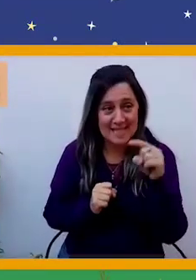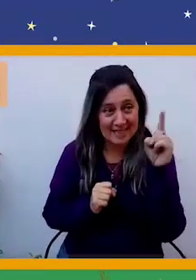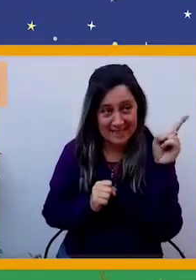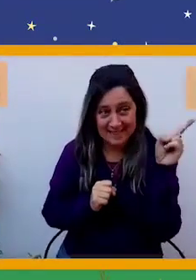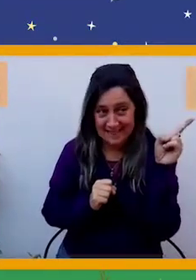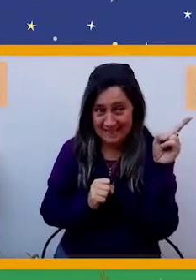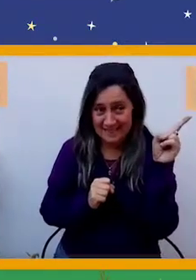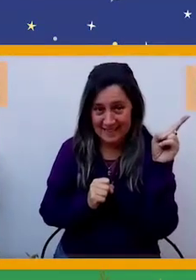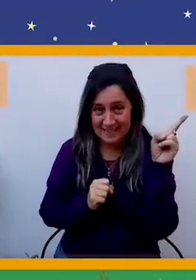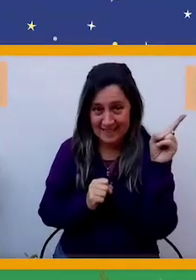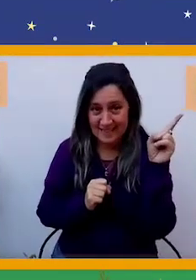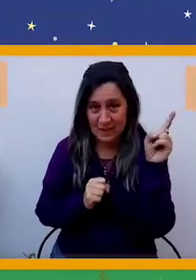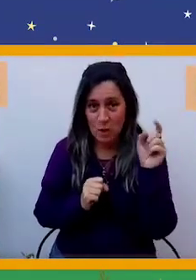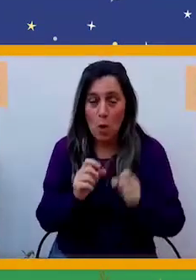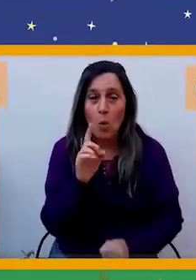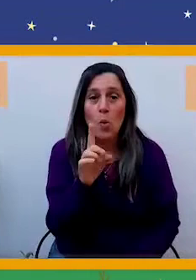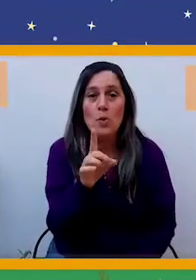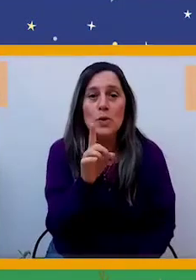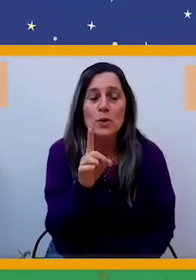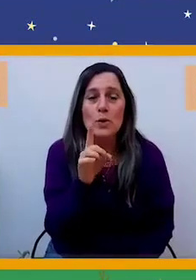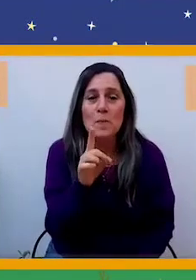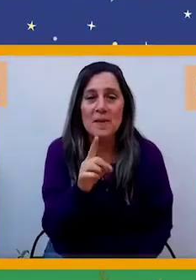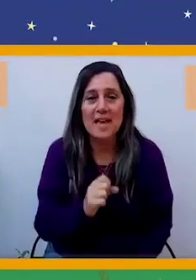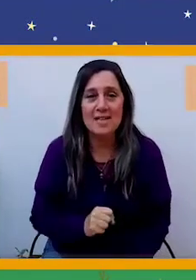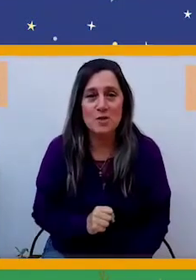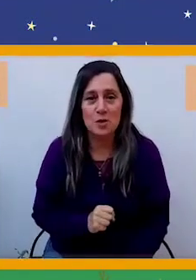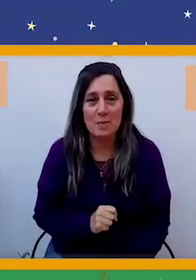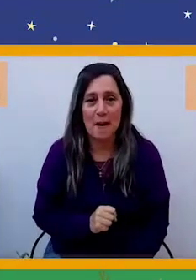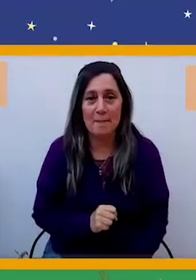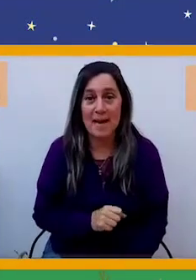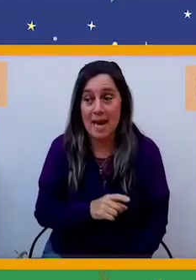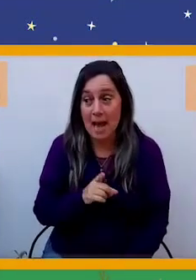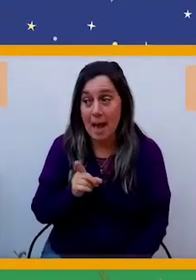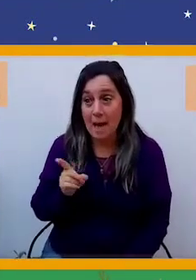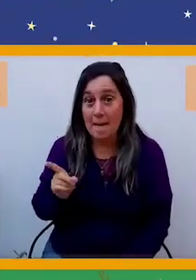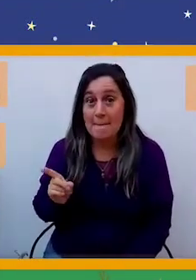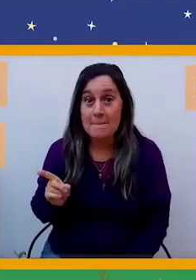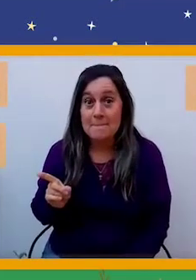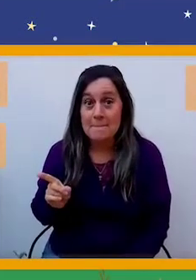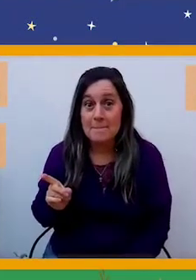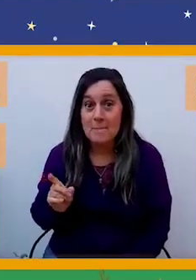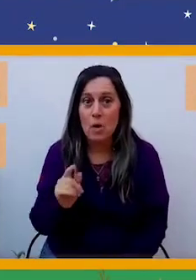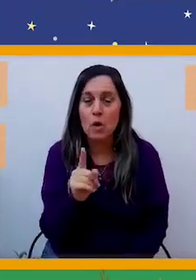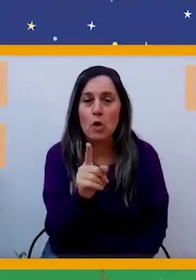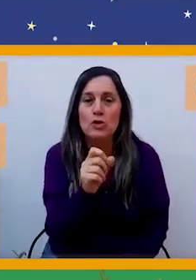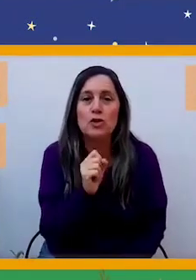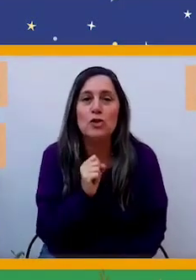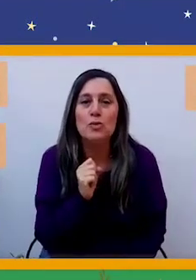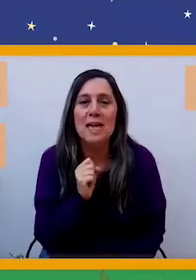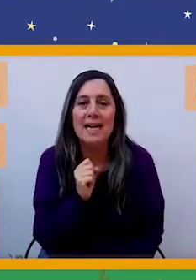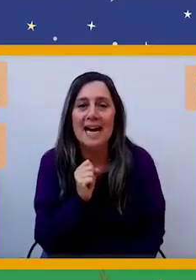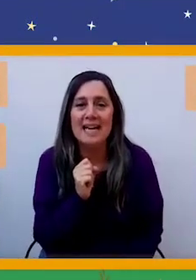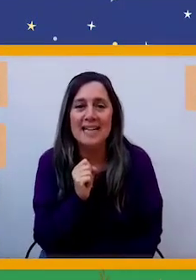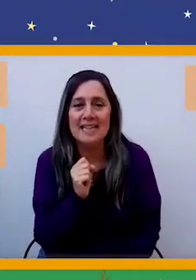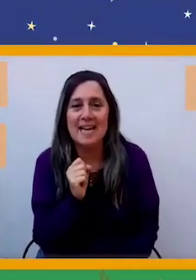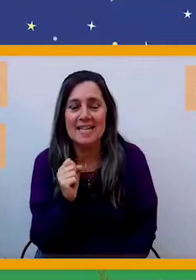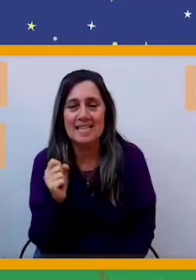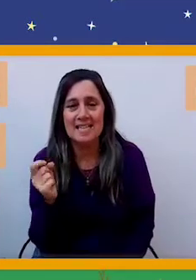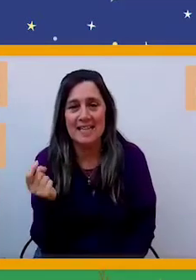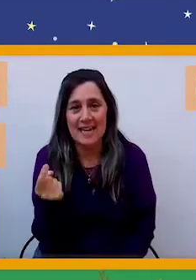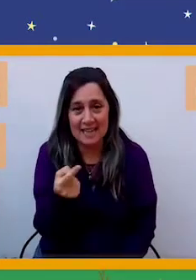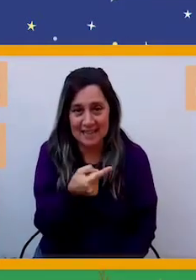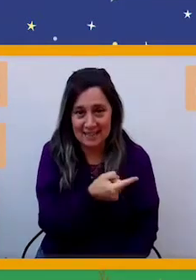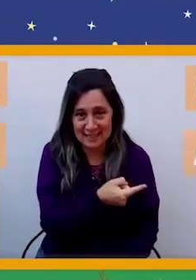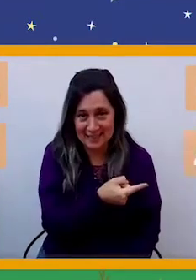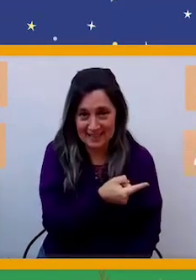tres, uno de un pedazo de papel, otro de una caja que